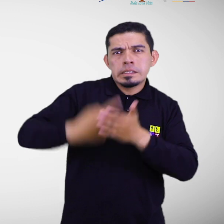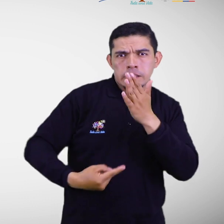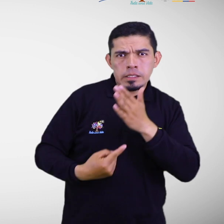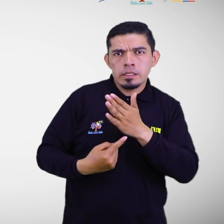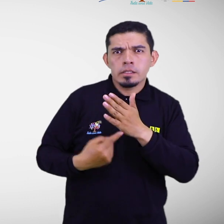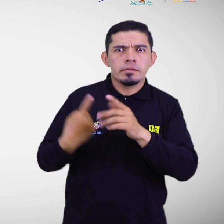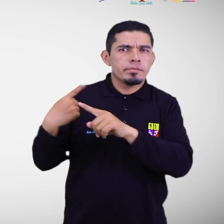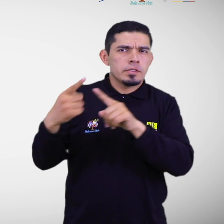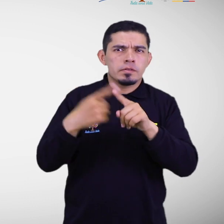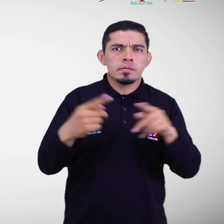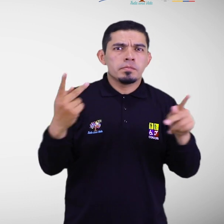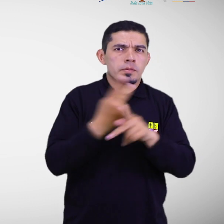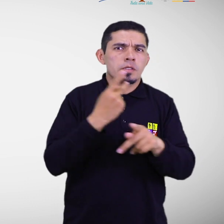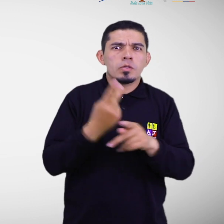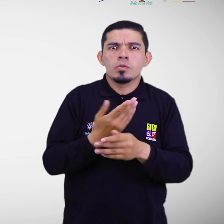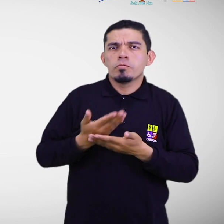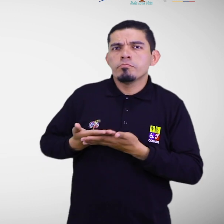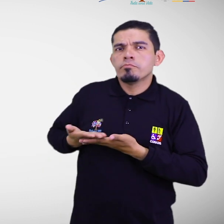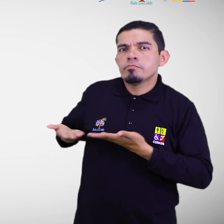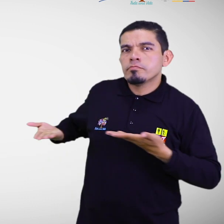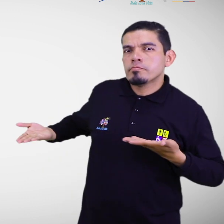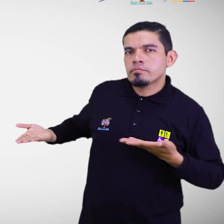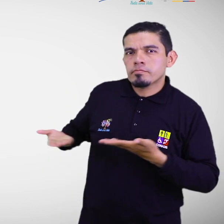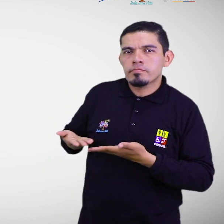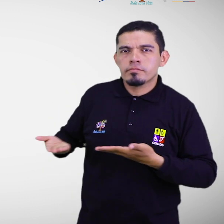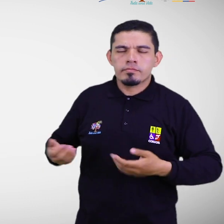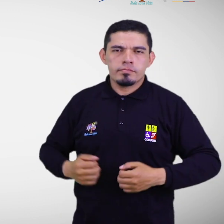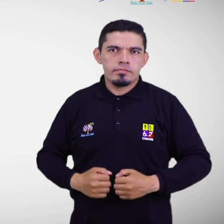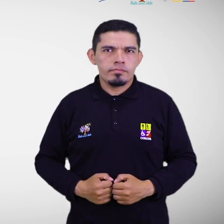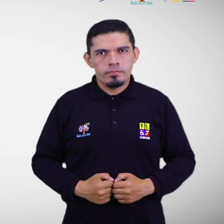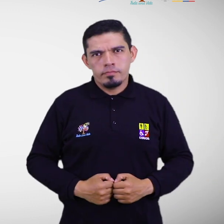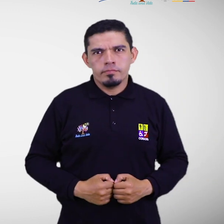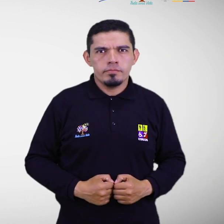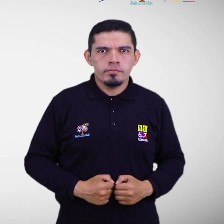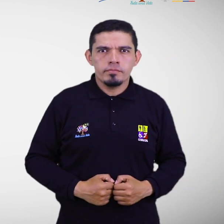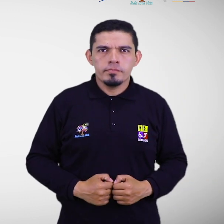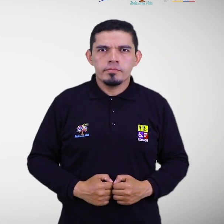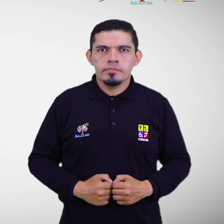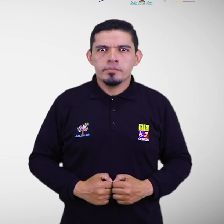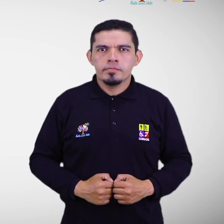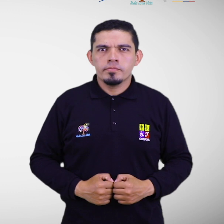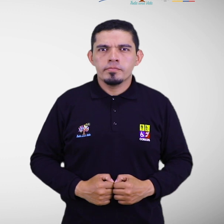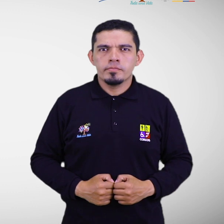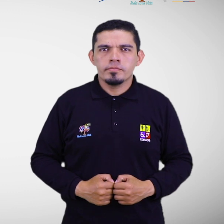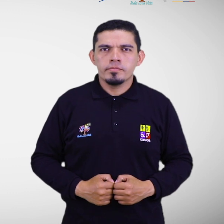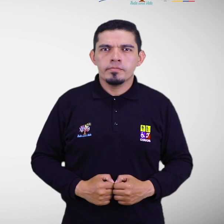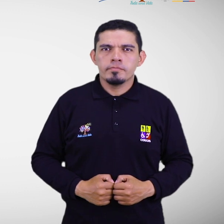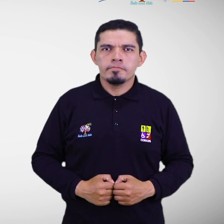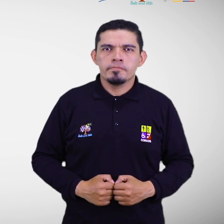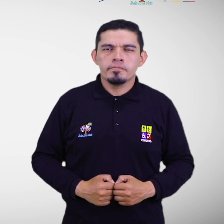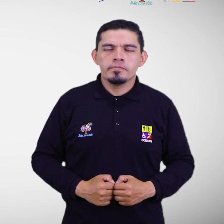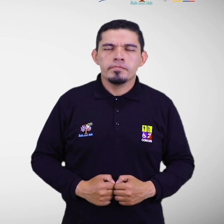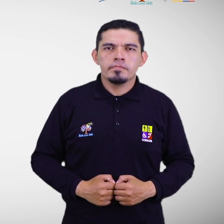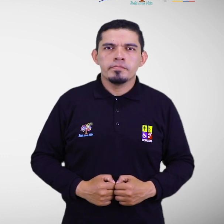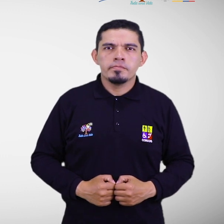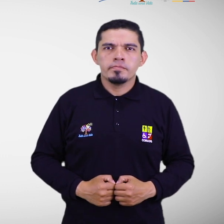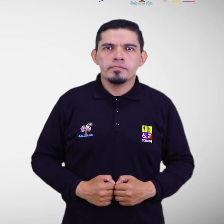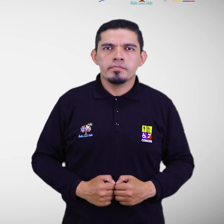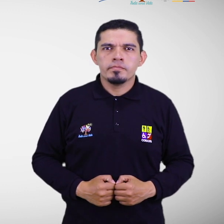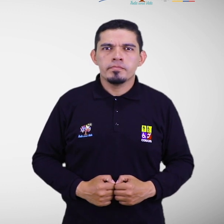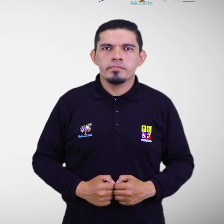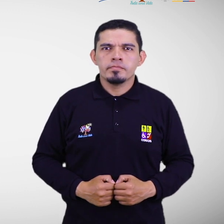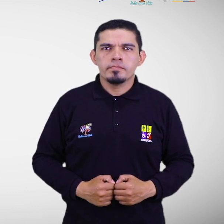eventos peligrosos a través del siguiente enlace electrónico, HTTPS. DriveGoogle.com